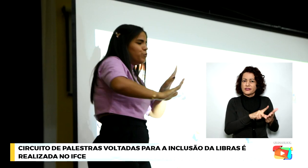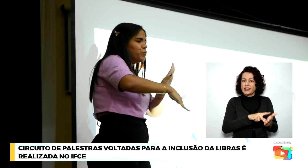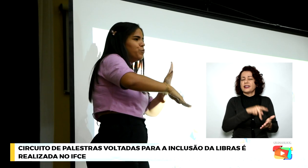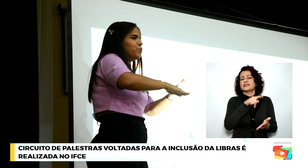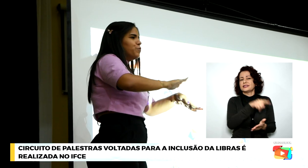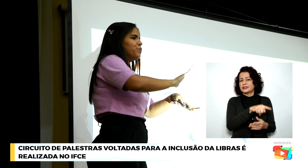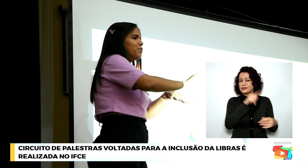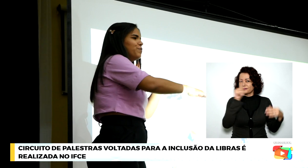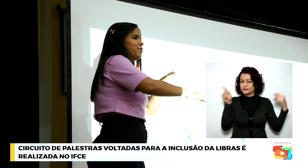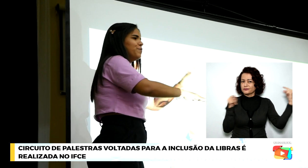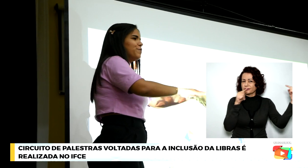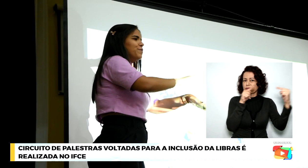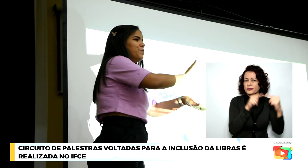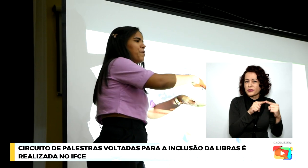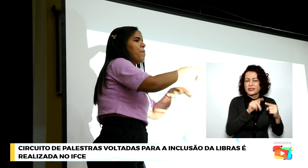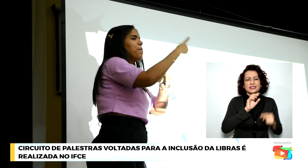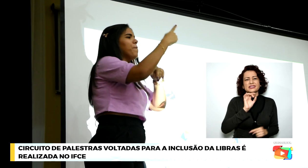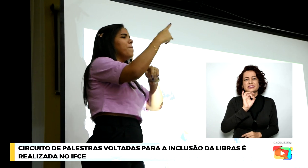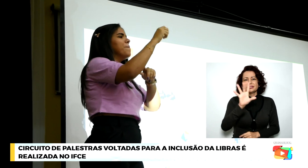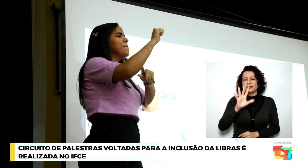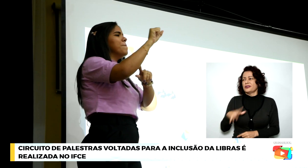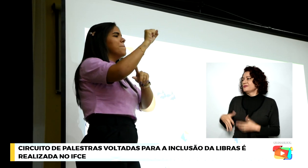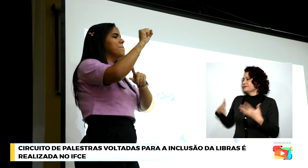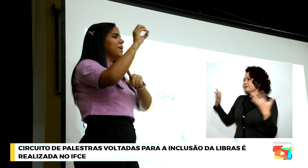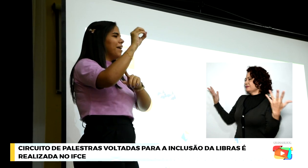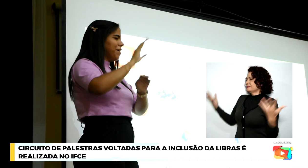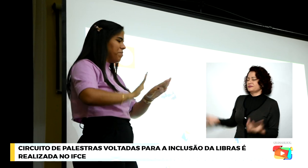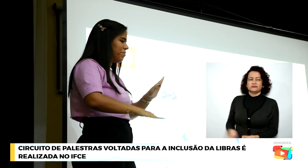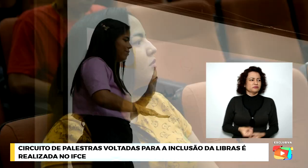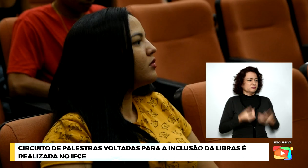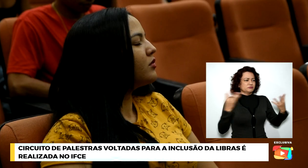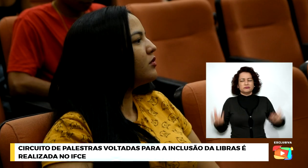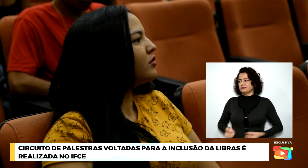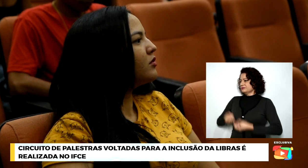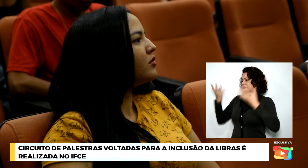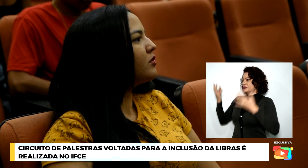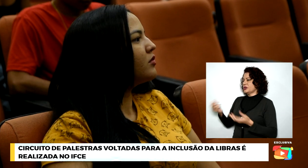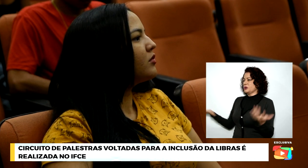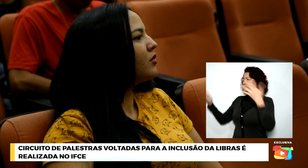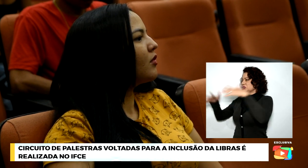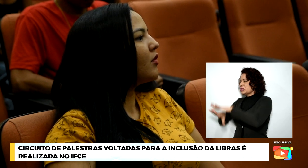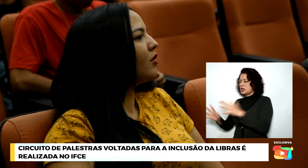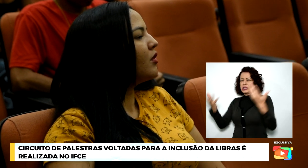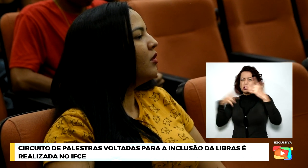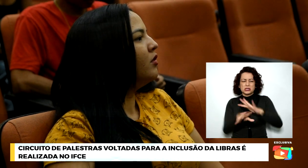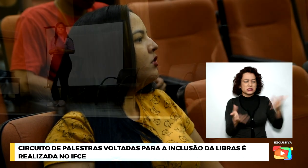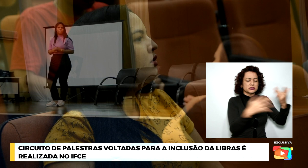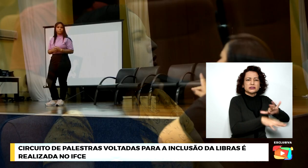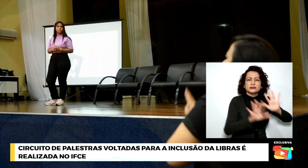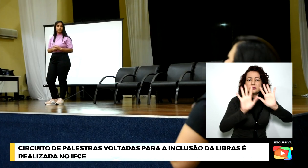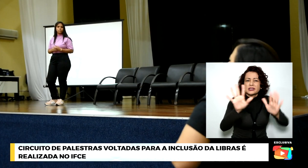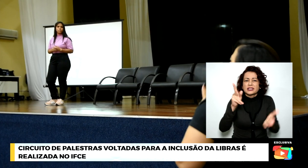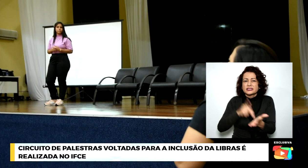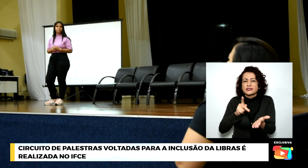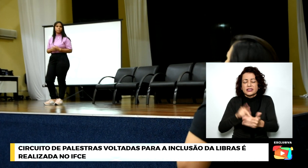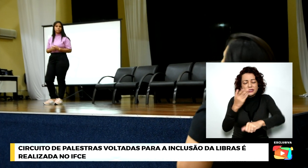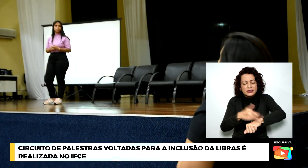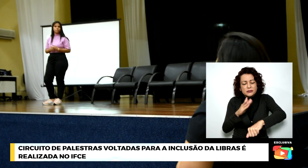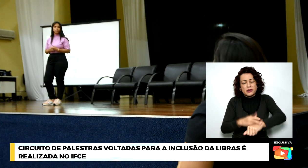ser uma coisa tida apenas da boca para fora, deve ser colocada na prática. Estamos falando de vidas, vidas que podem ser mudadas